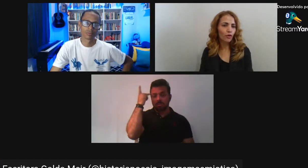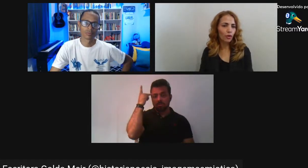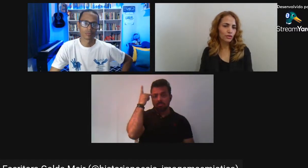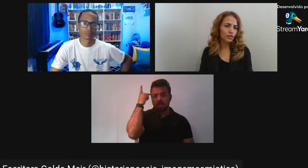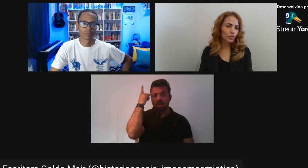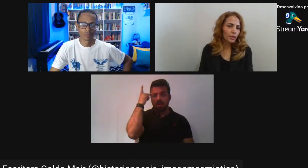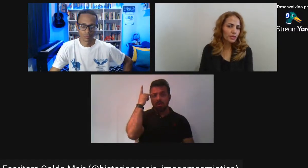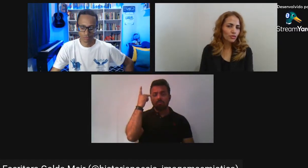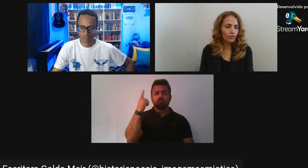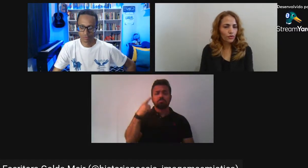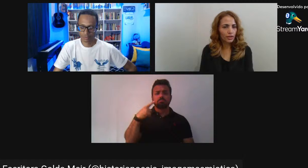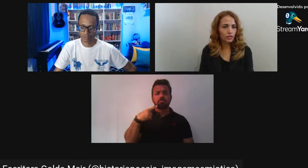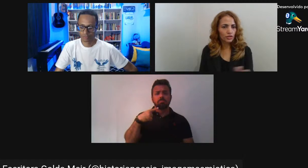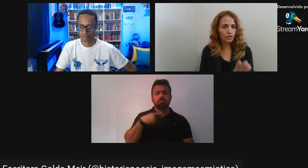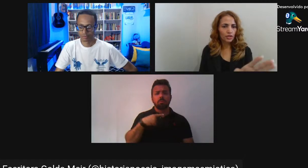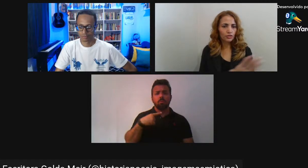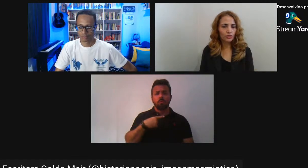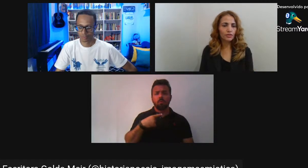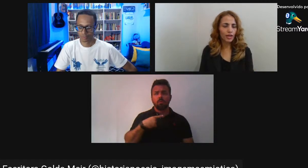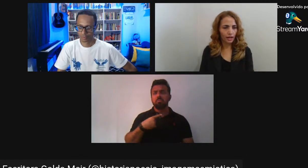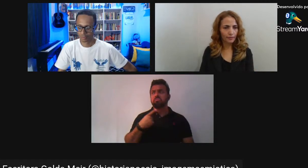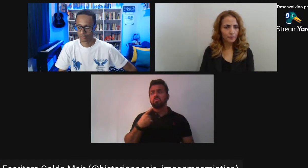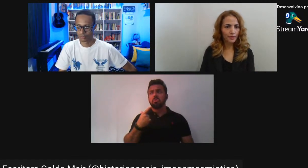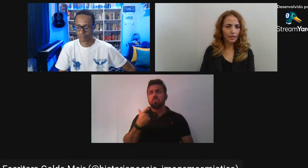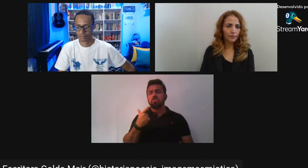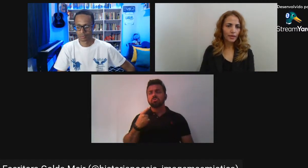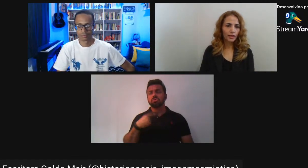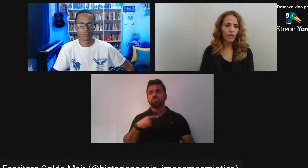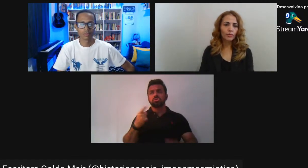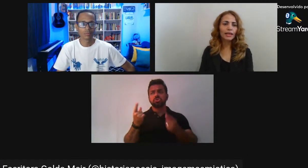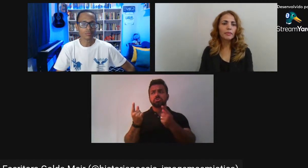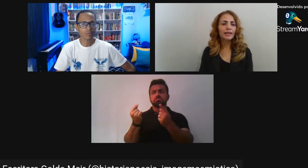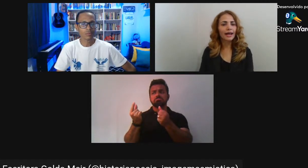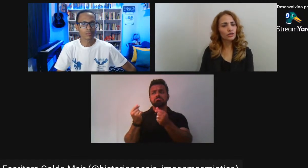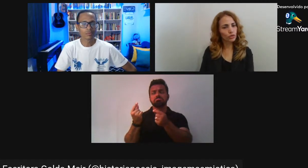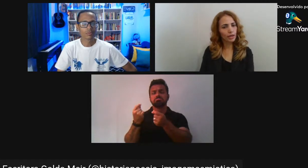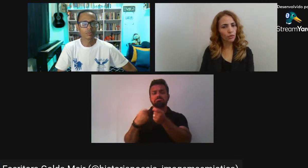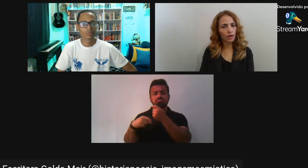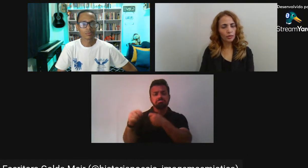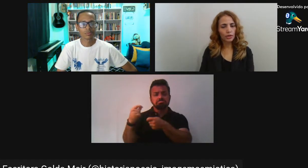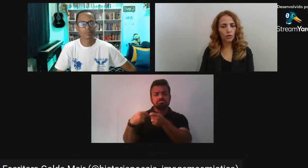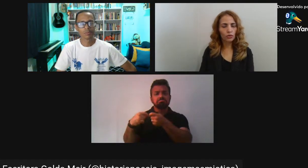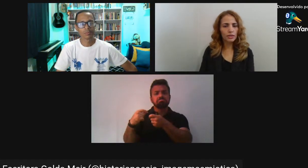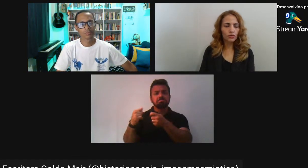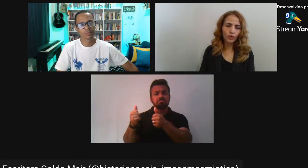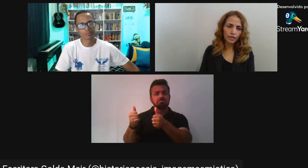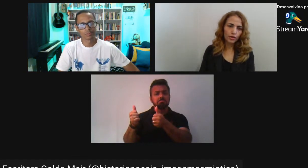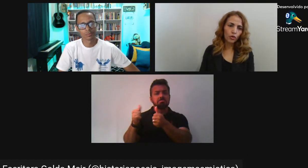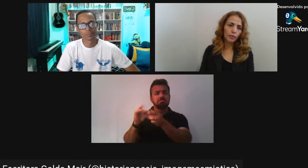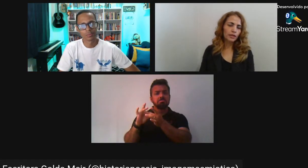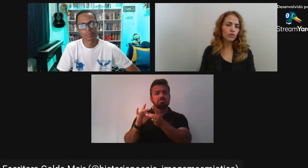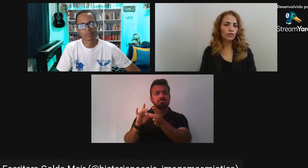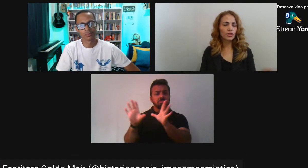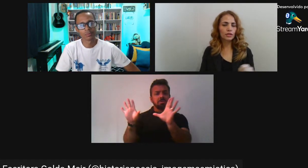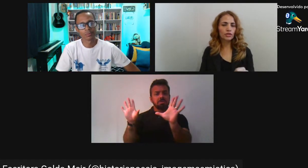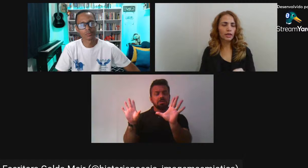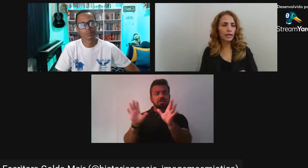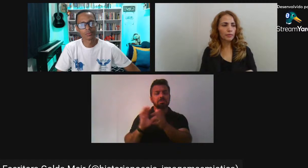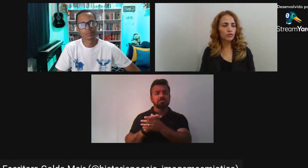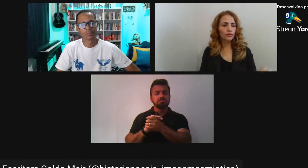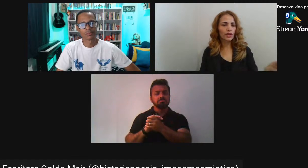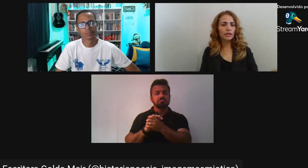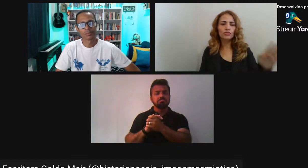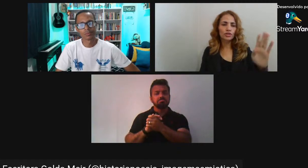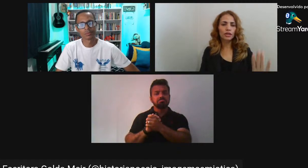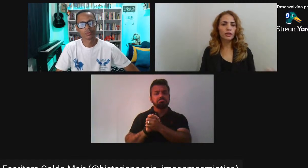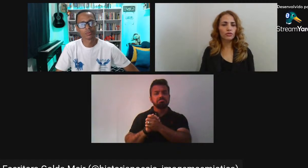a econômica Se você comprasse A alforria Você tinha o direito De se virar Não era uma liberdade total Porque algumas alforrias Eram compradas Com a condição De que